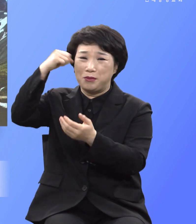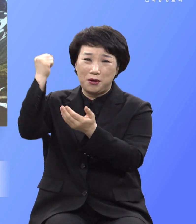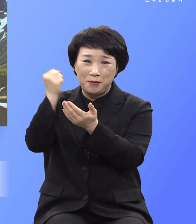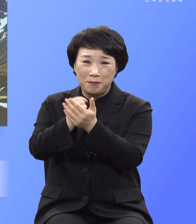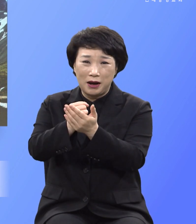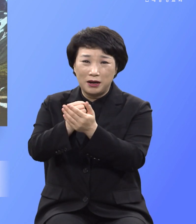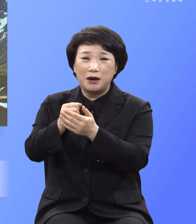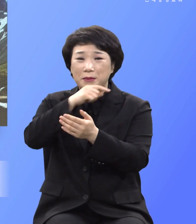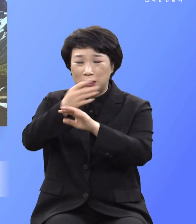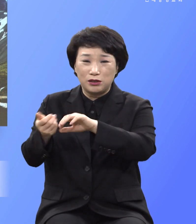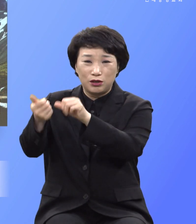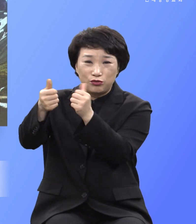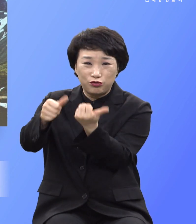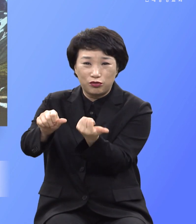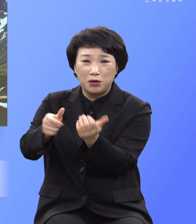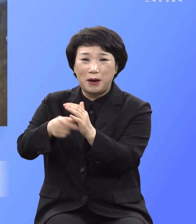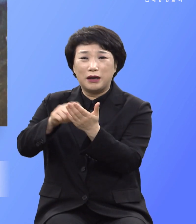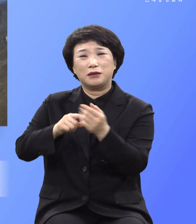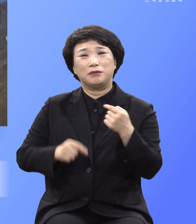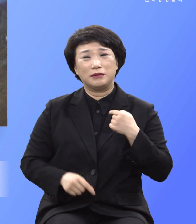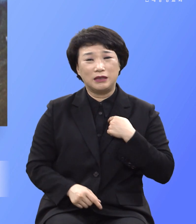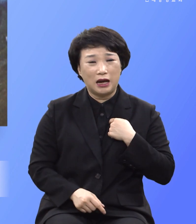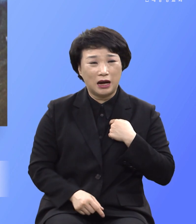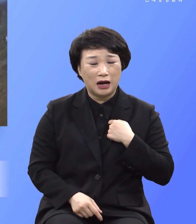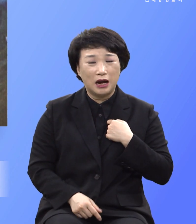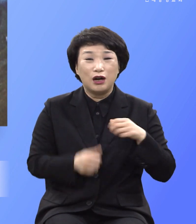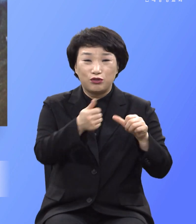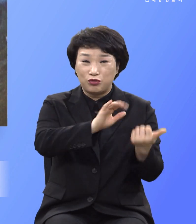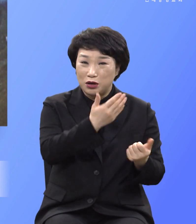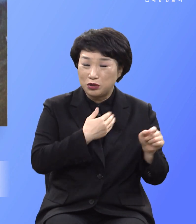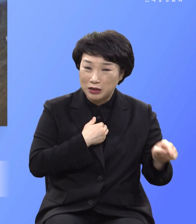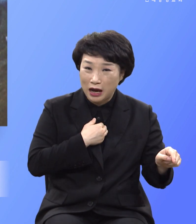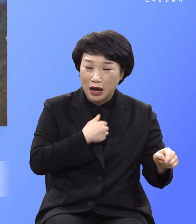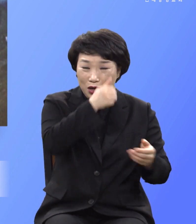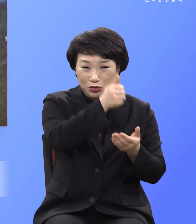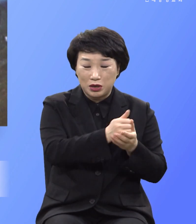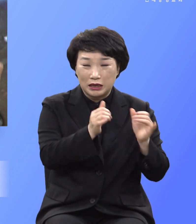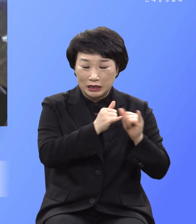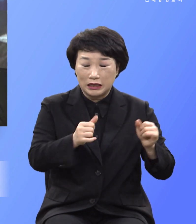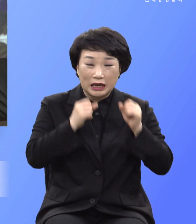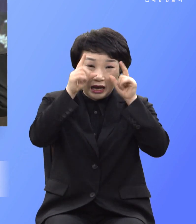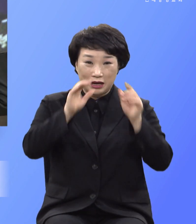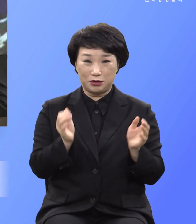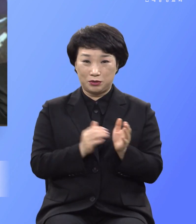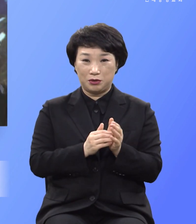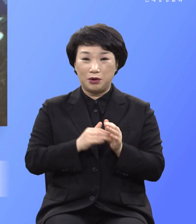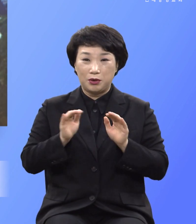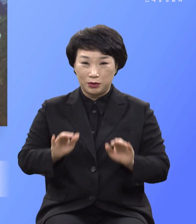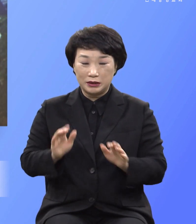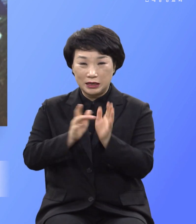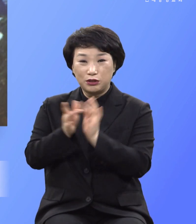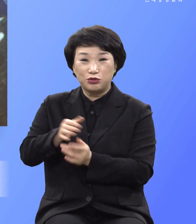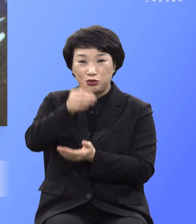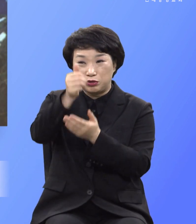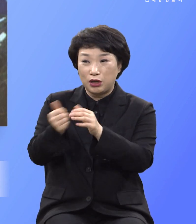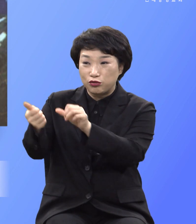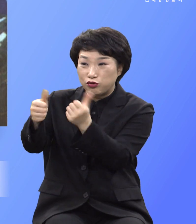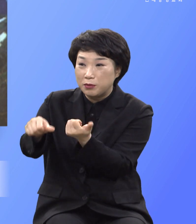죽으실 만큼이나 내가 죽어야 할 죄인임을 깨닫고 예수도의 죽으심이 헛되지